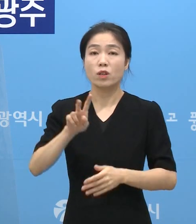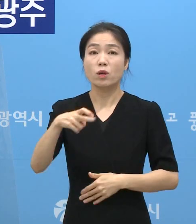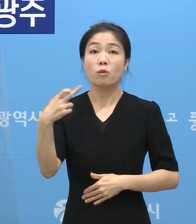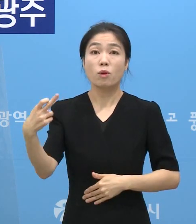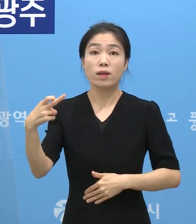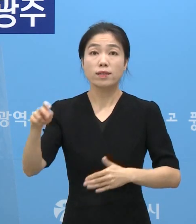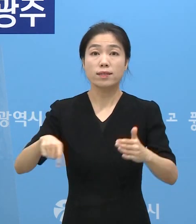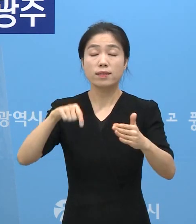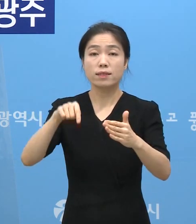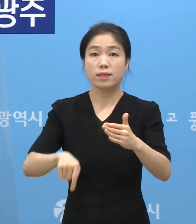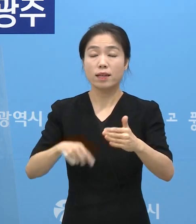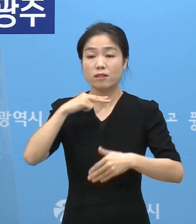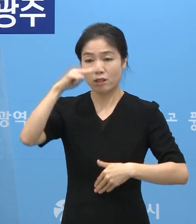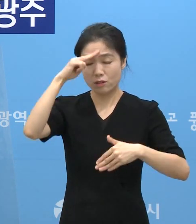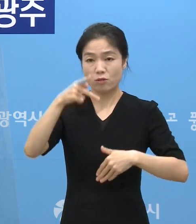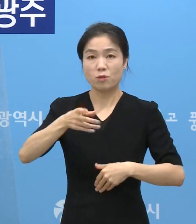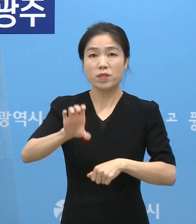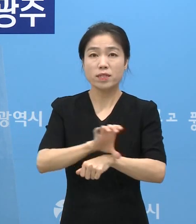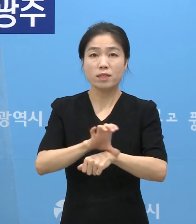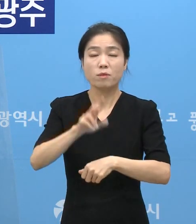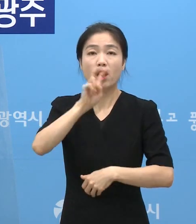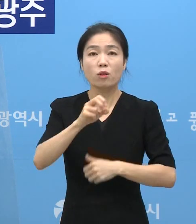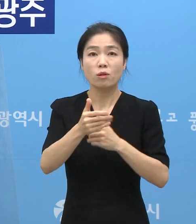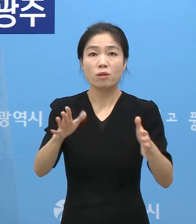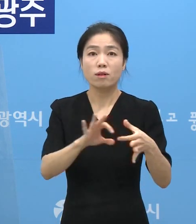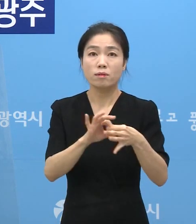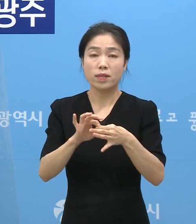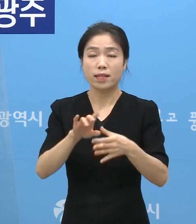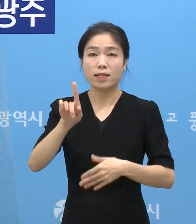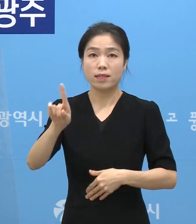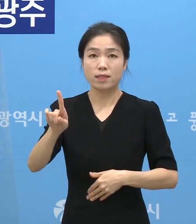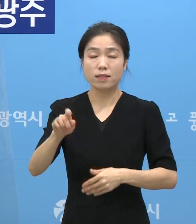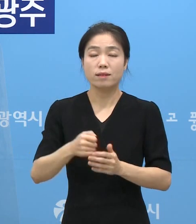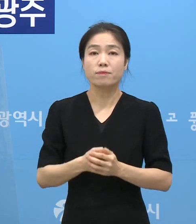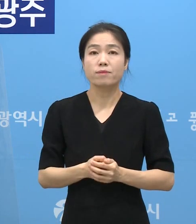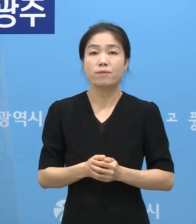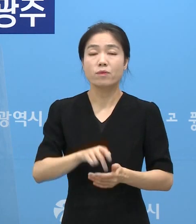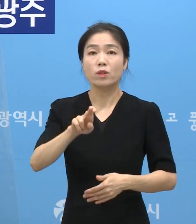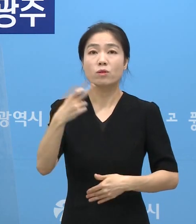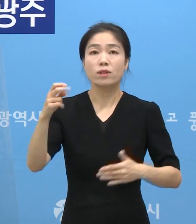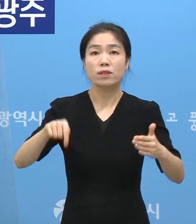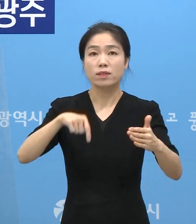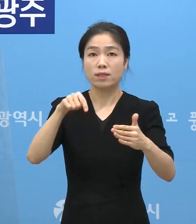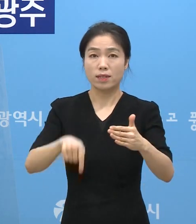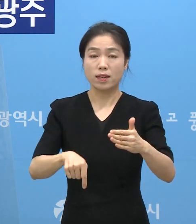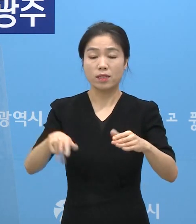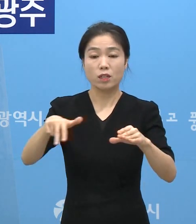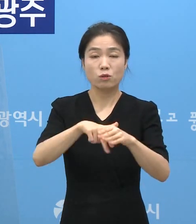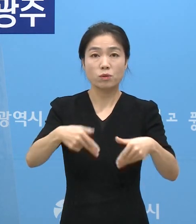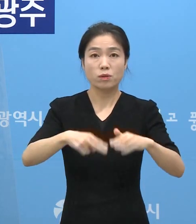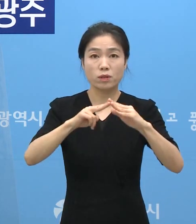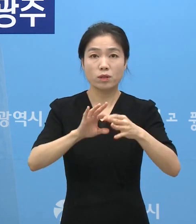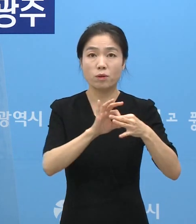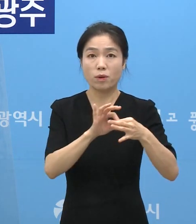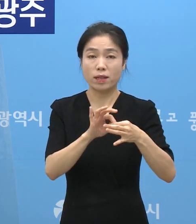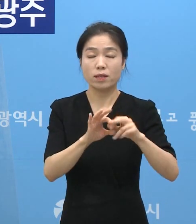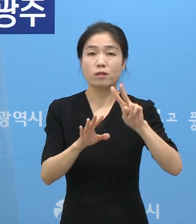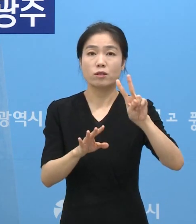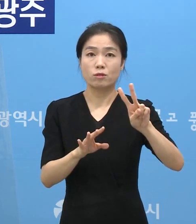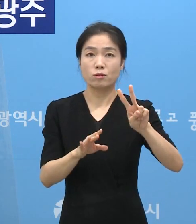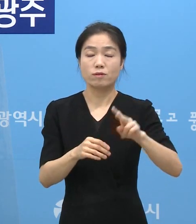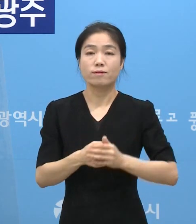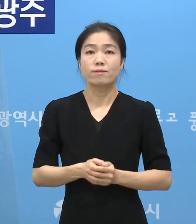소재 주전 PC방 노래연습장 관련 1명 광산구 소재 정교시설 관련으로 2명